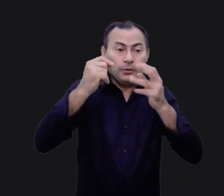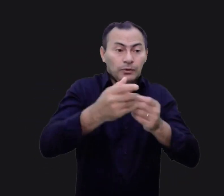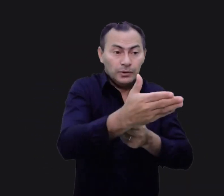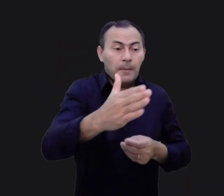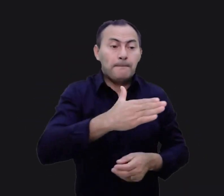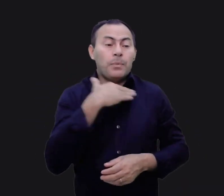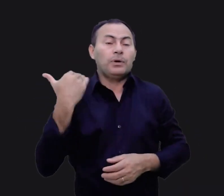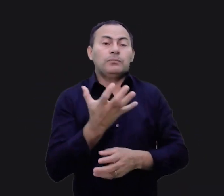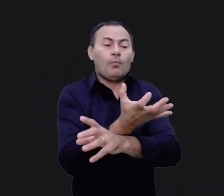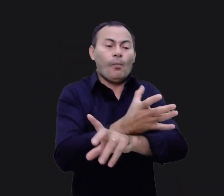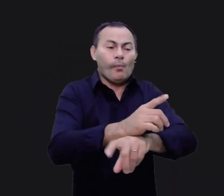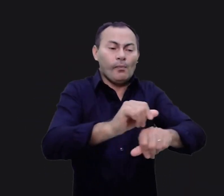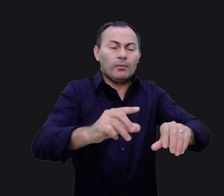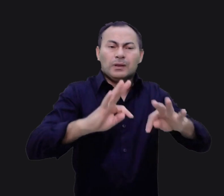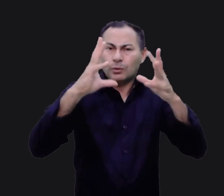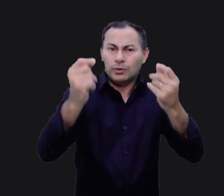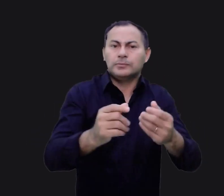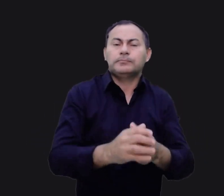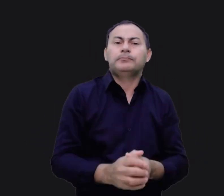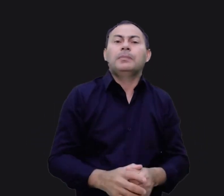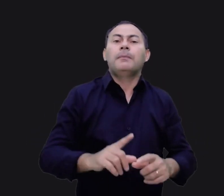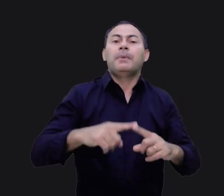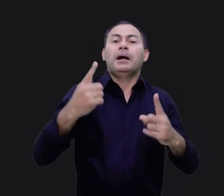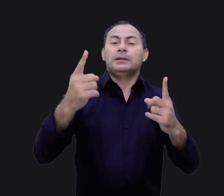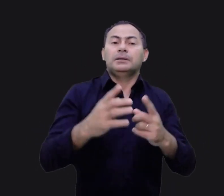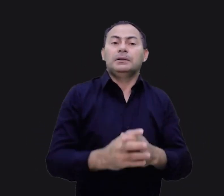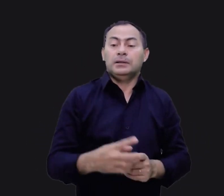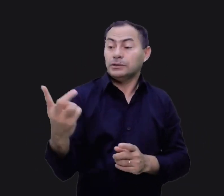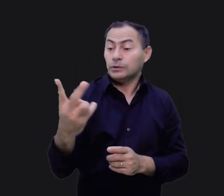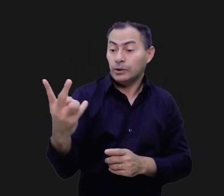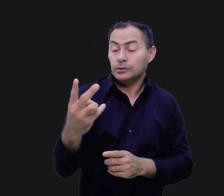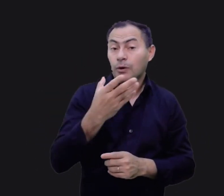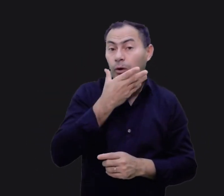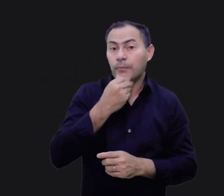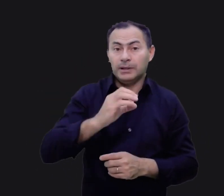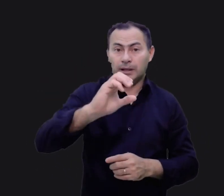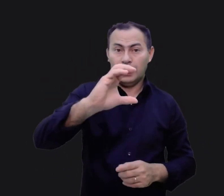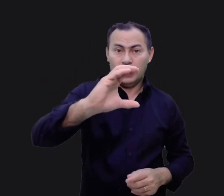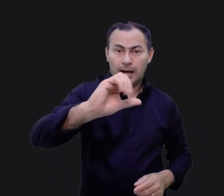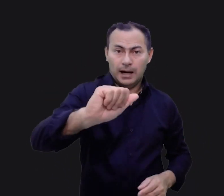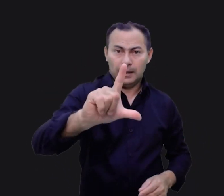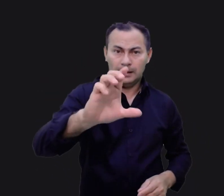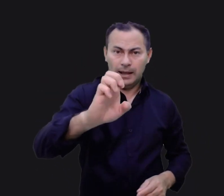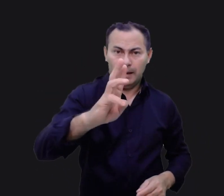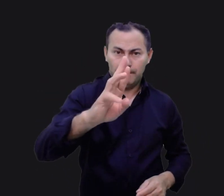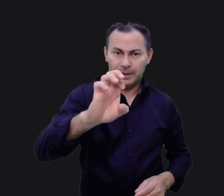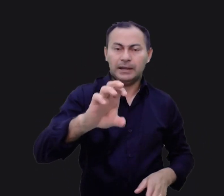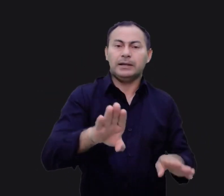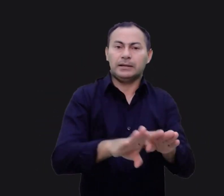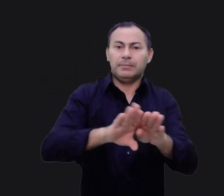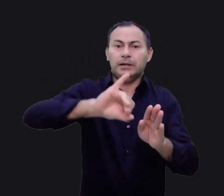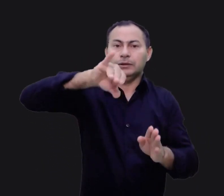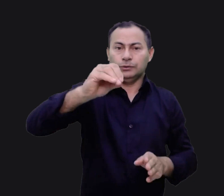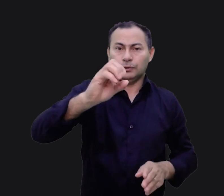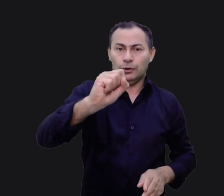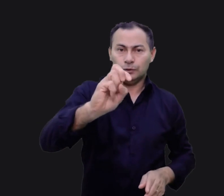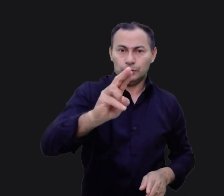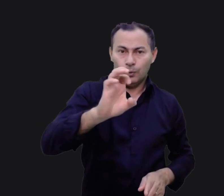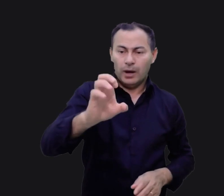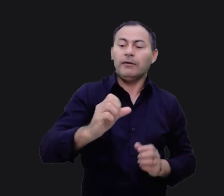todos vocês morrerão no deserto. Todos vocês. Mas esses dois homens, Caleb e Josué, Eu levarei comigo para